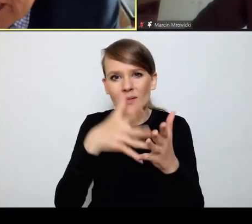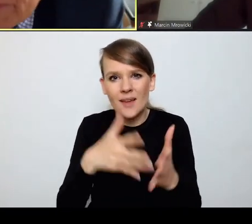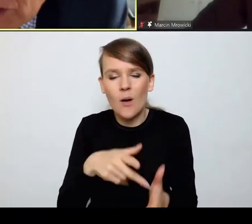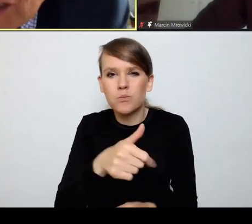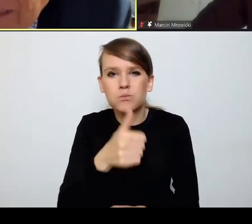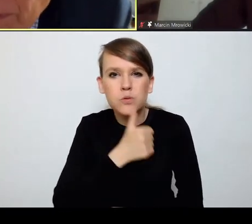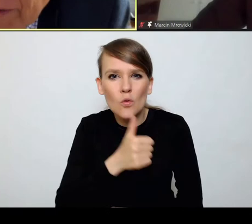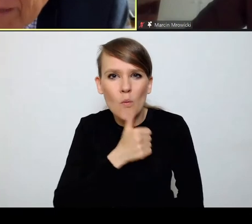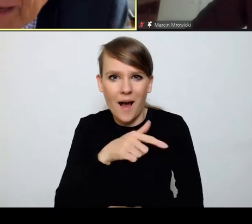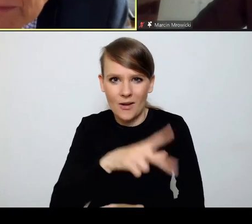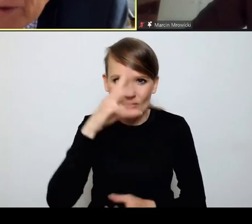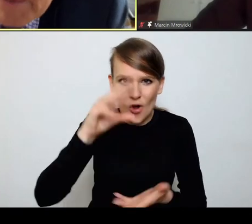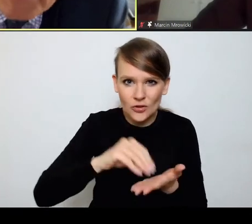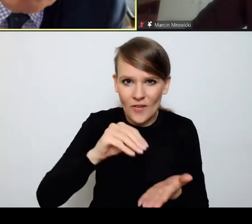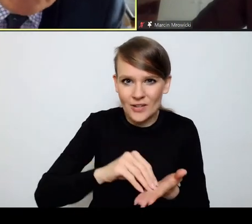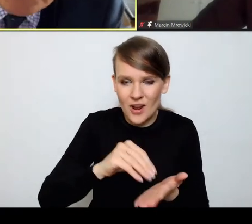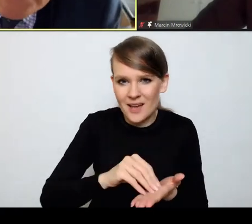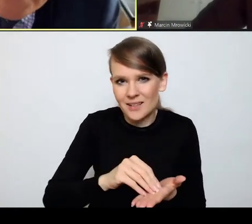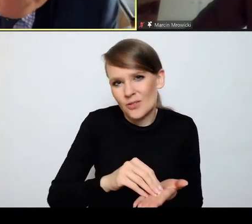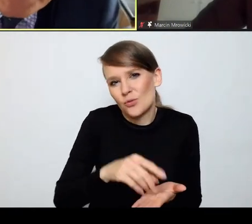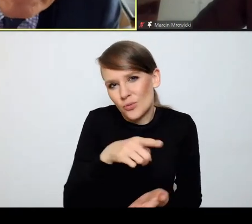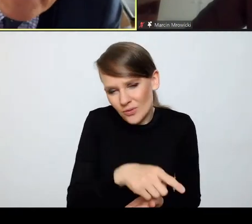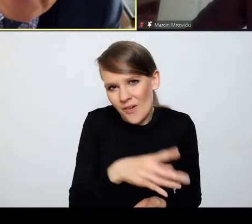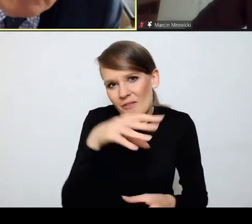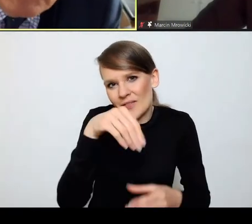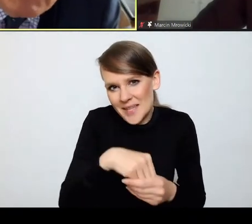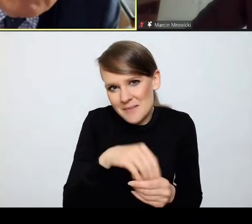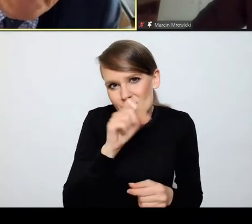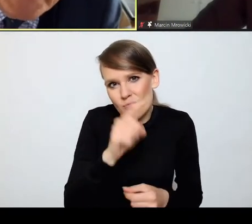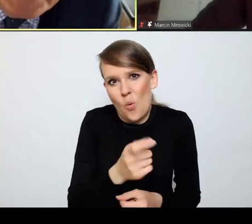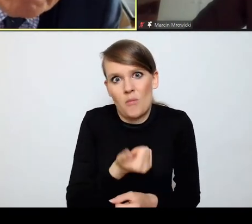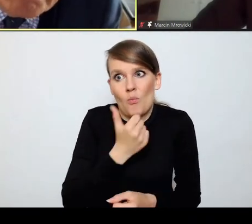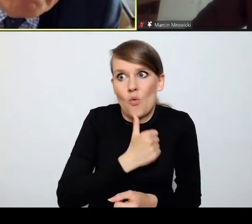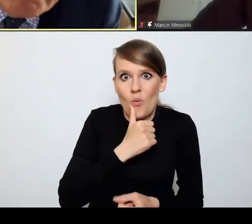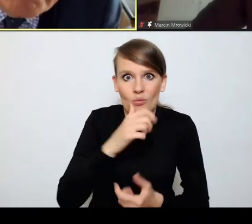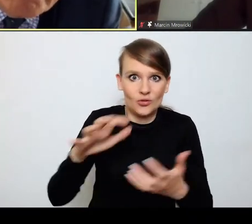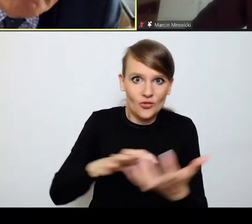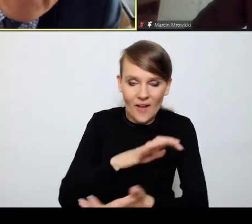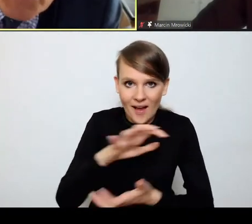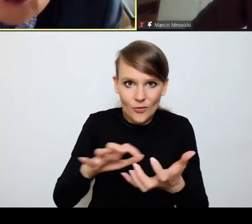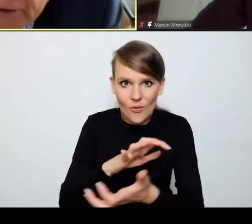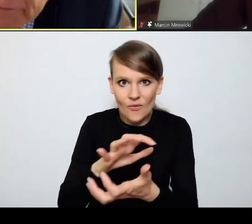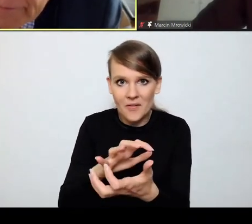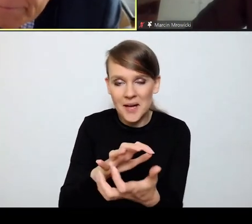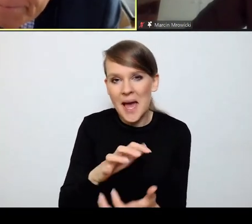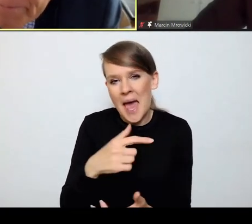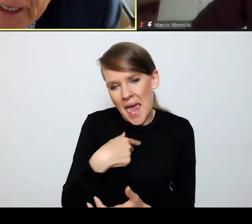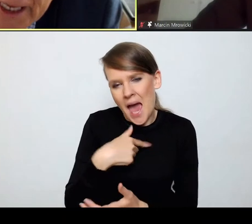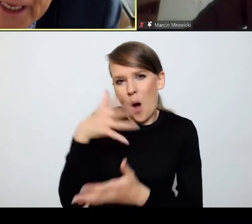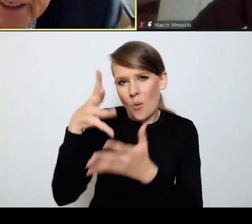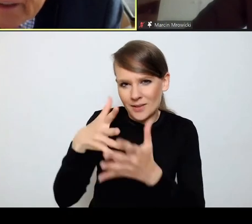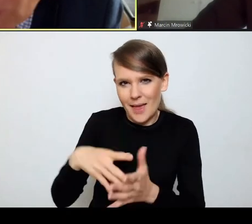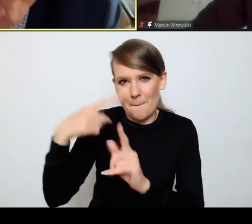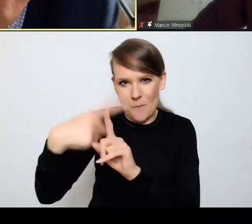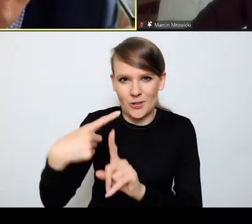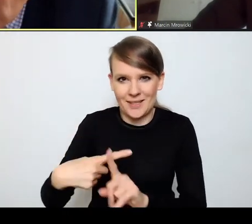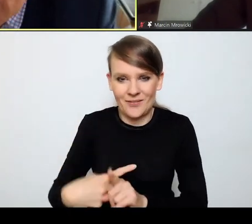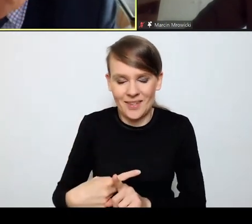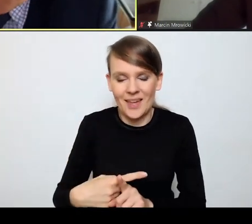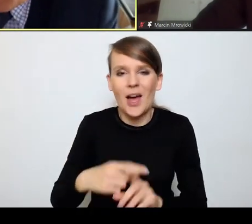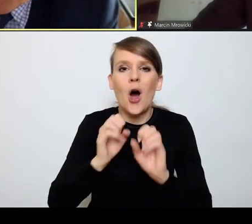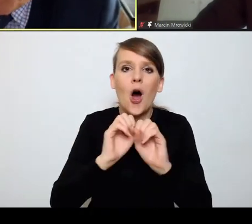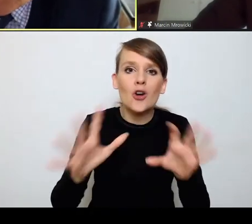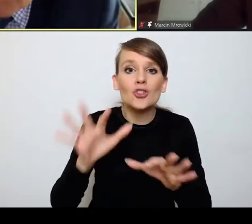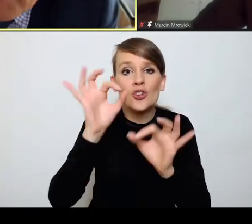doświadczenie, bo to jest pewien eksperyment przecież w skali światowej, pozytywnie. Oczywiście o